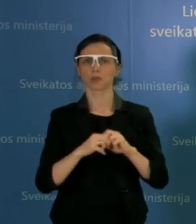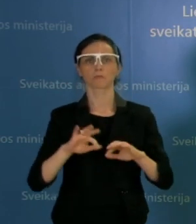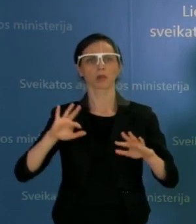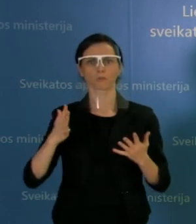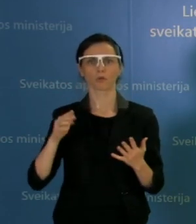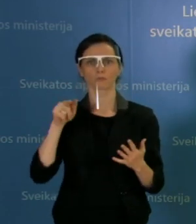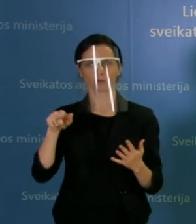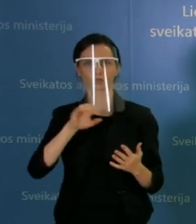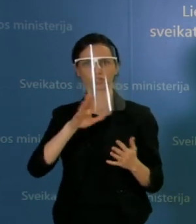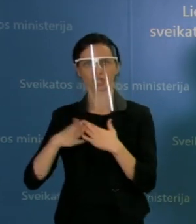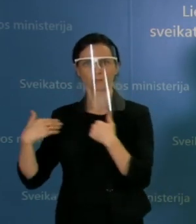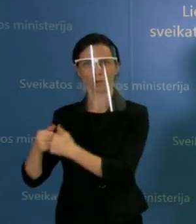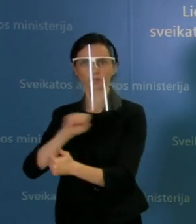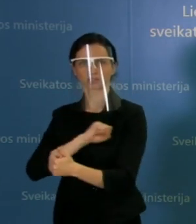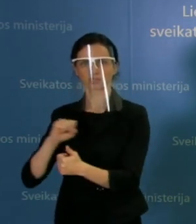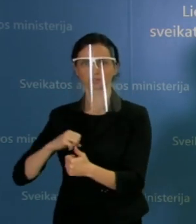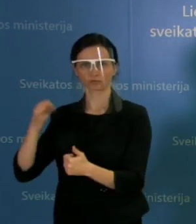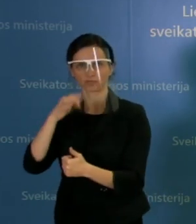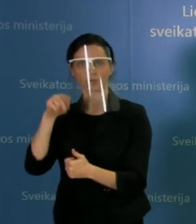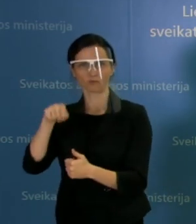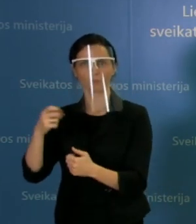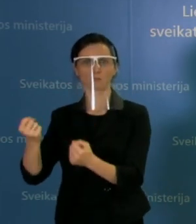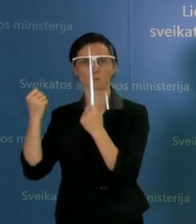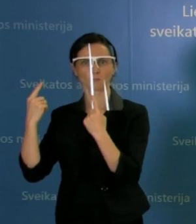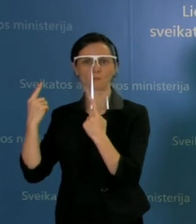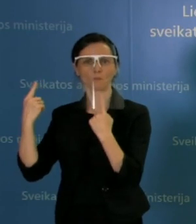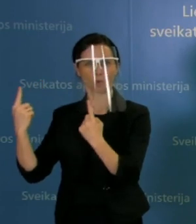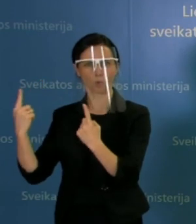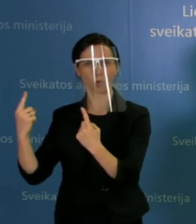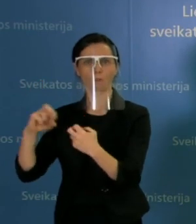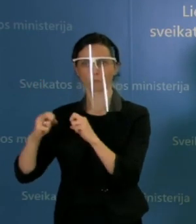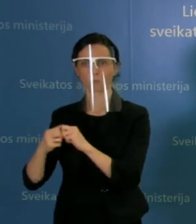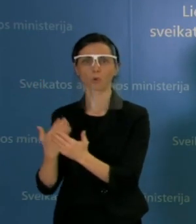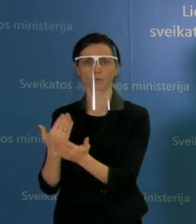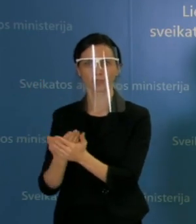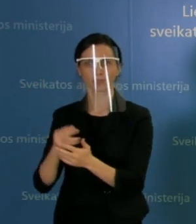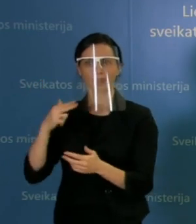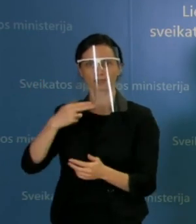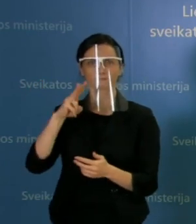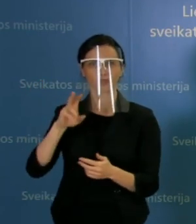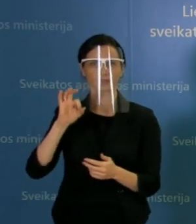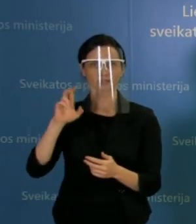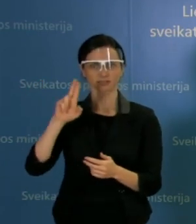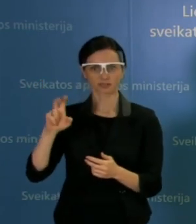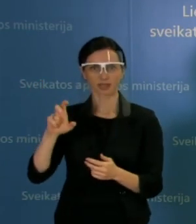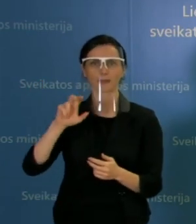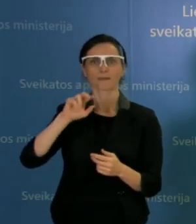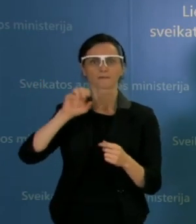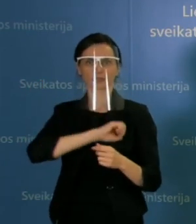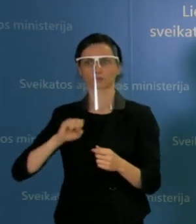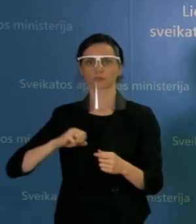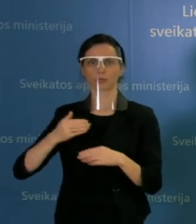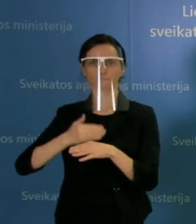kurie susiduria vis tik tai su vėluojančiomis pažymomis iš Nacionalinė visuomenės eikatos centro,